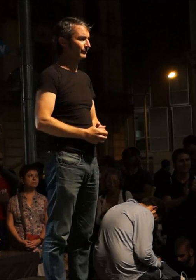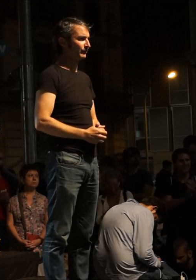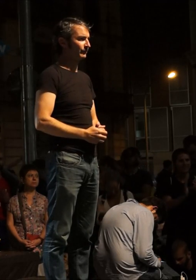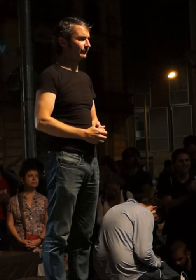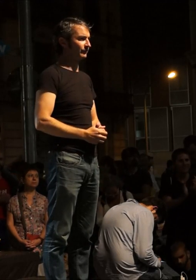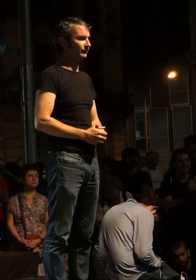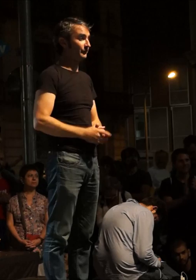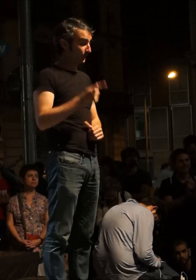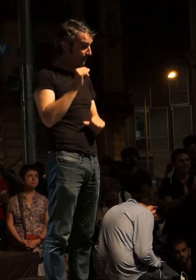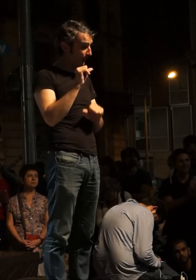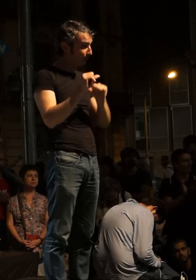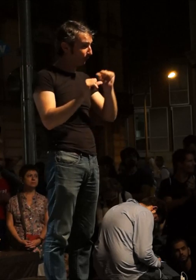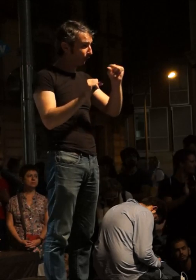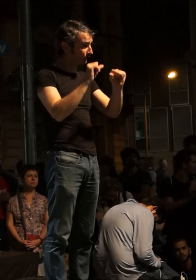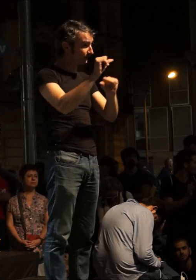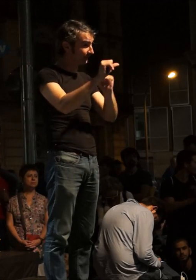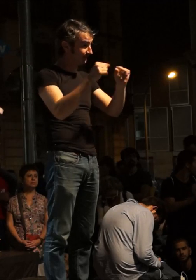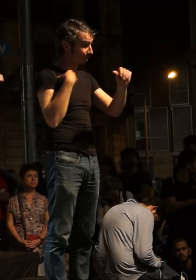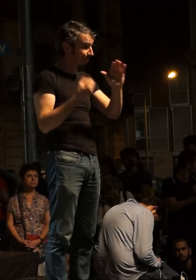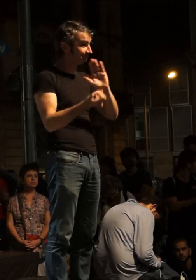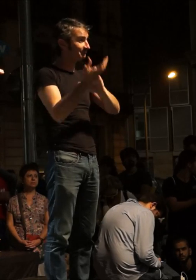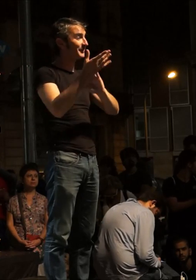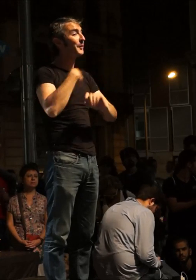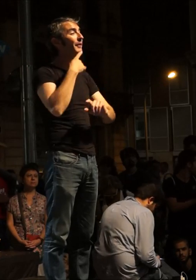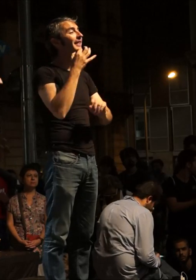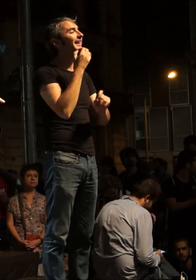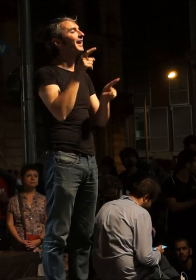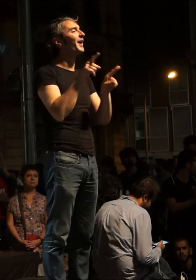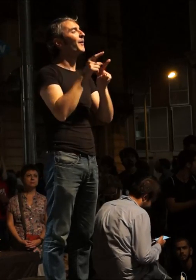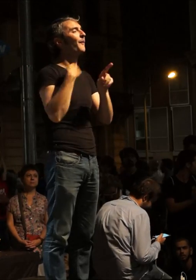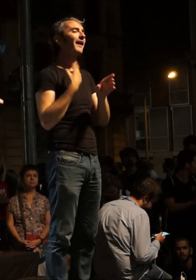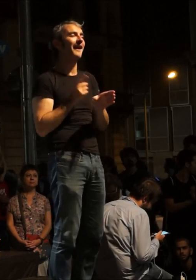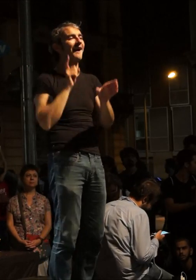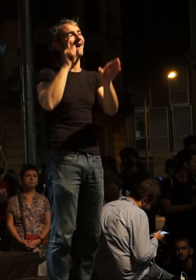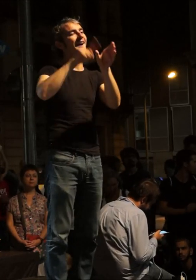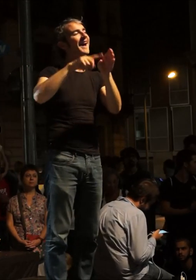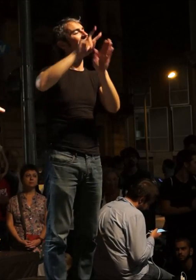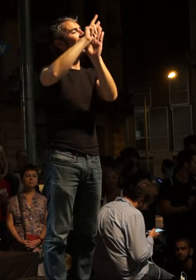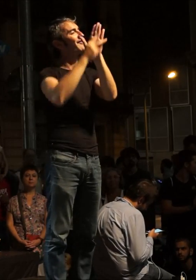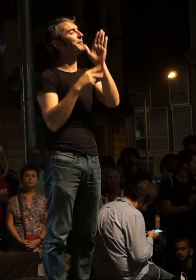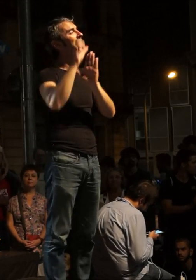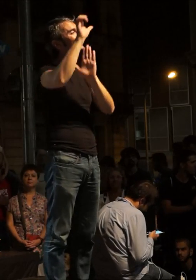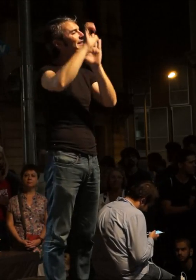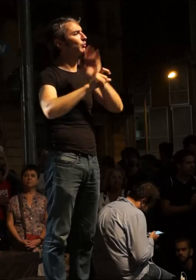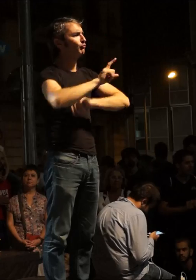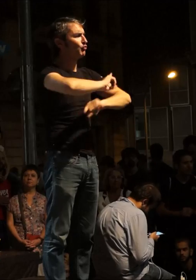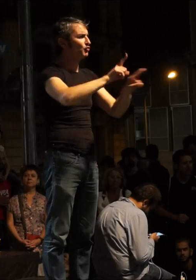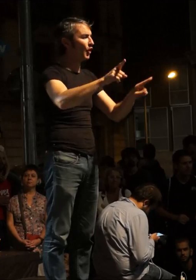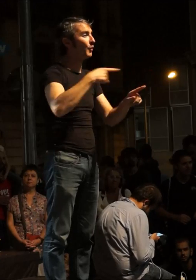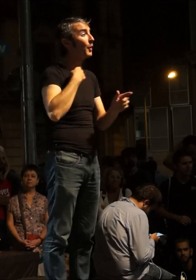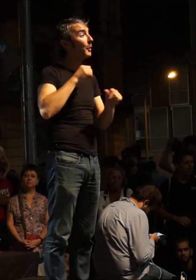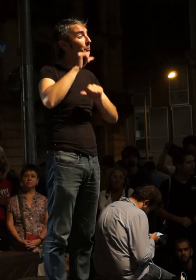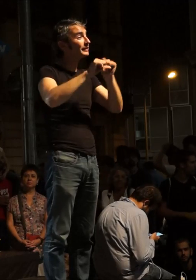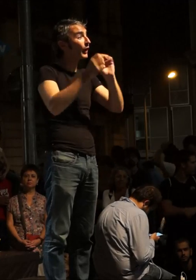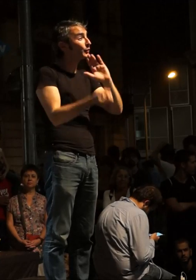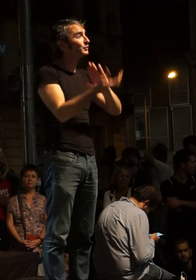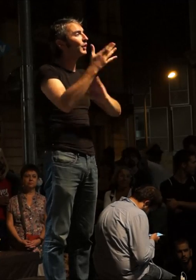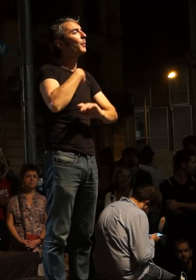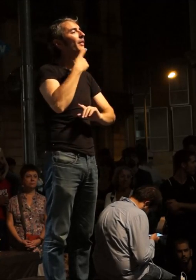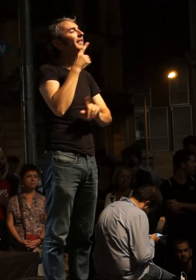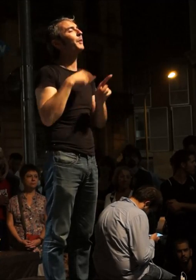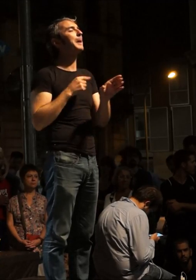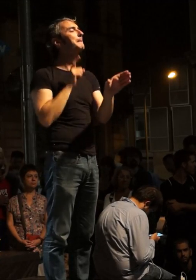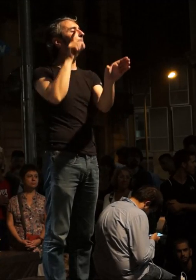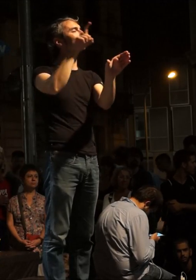Un procés constituent no és pujar al carro de la reforma de l'Estatut. Un procés constituent no és una